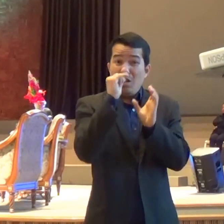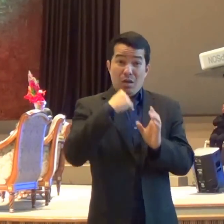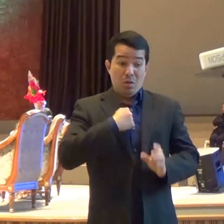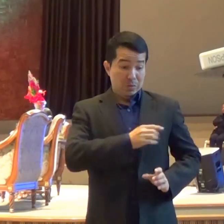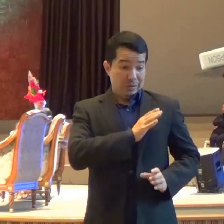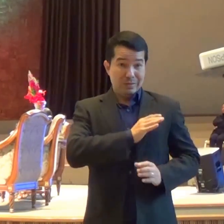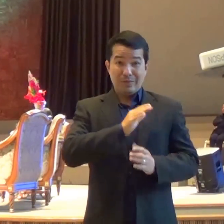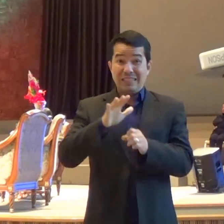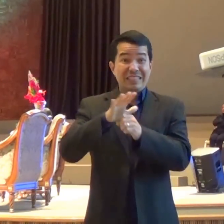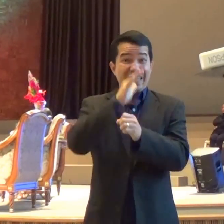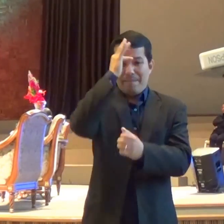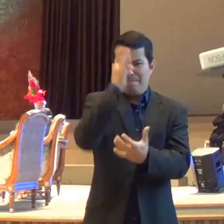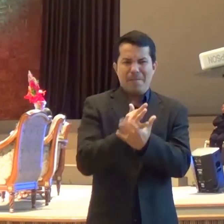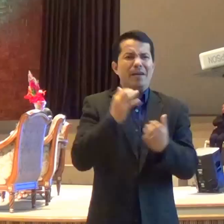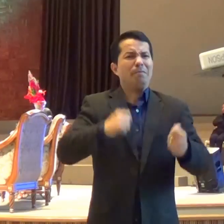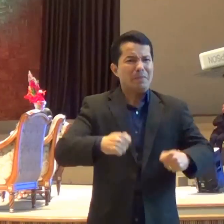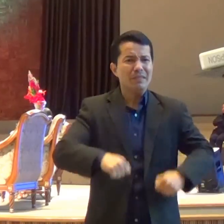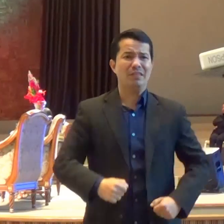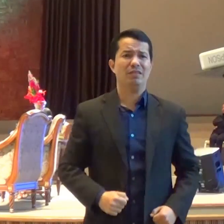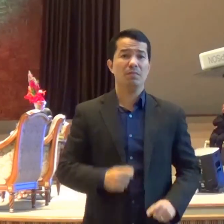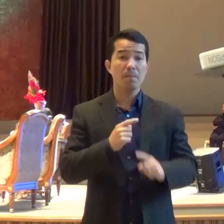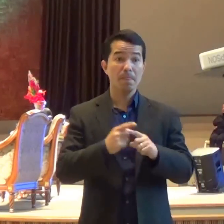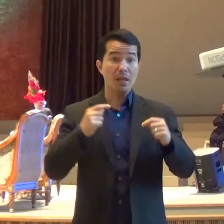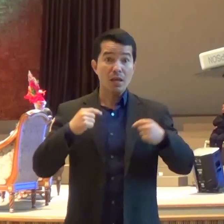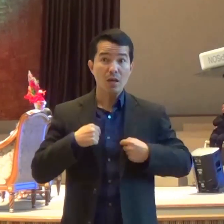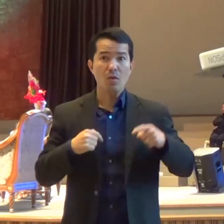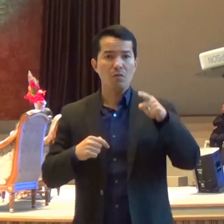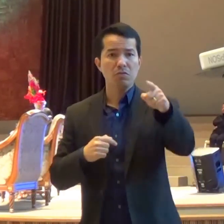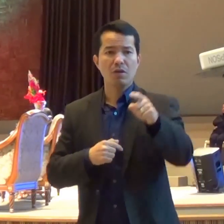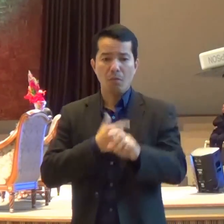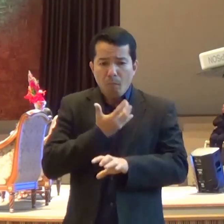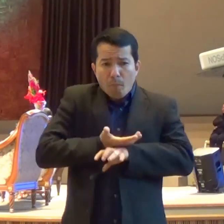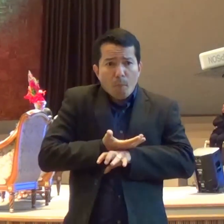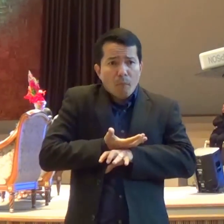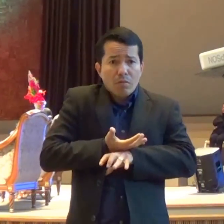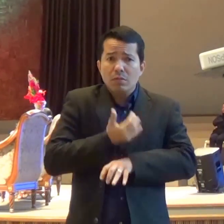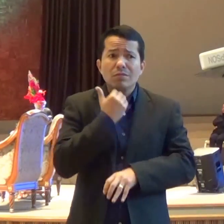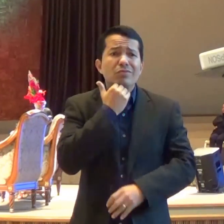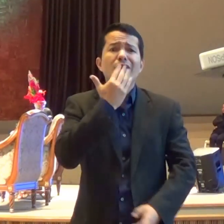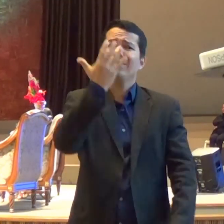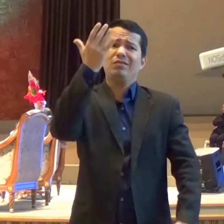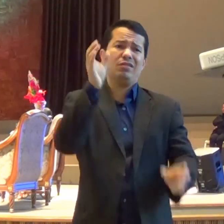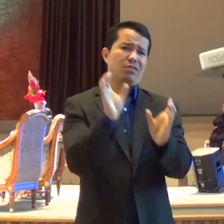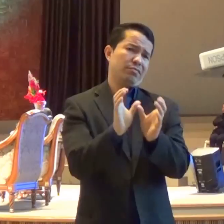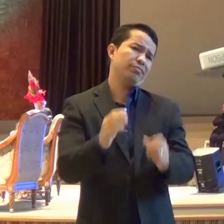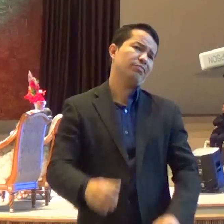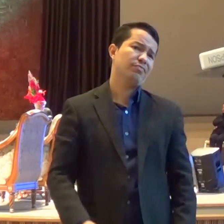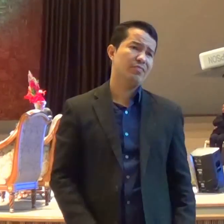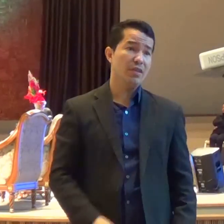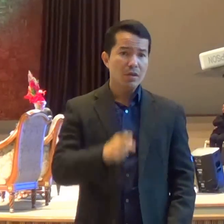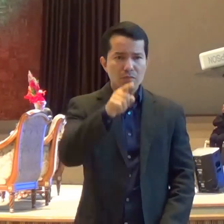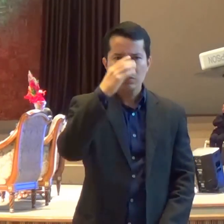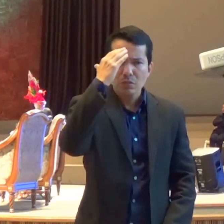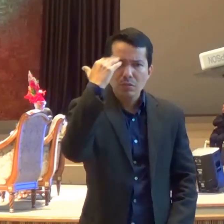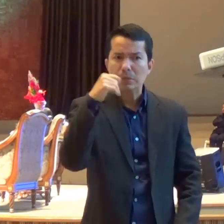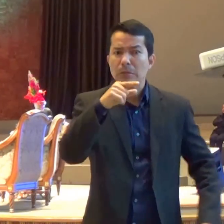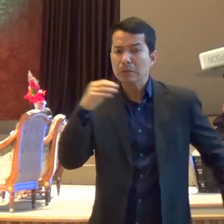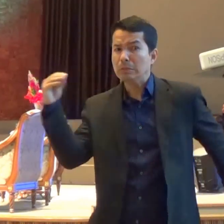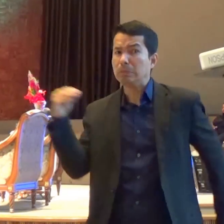Porque só Aquele Que sabe De onde foi Tirado Pode entender O que